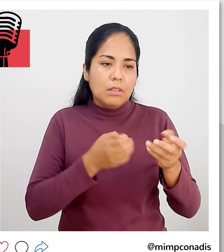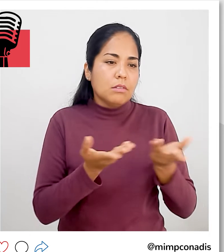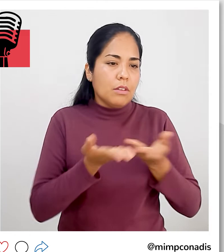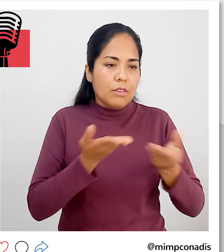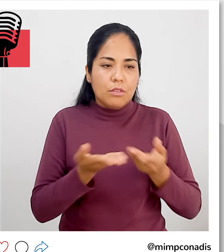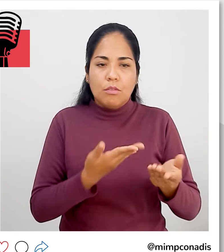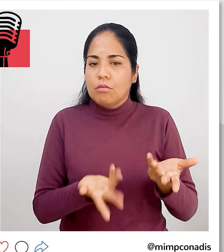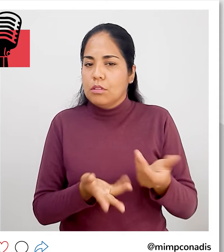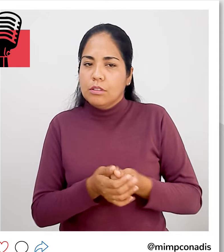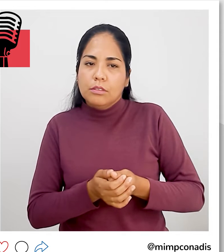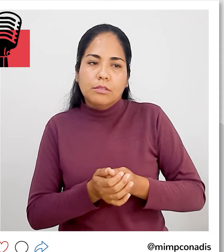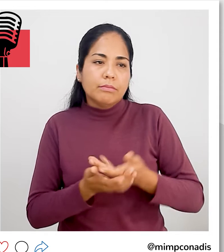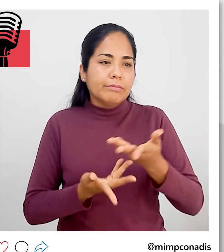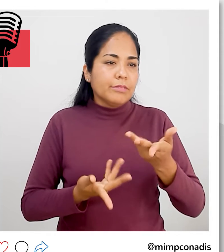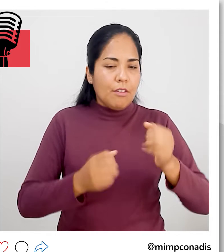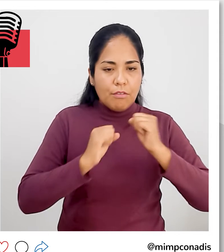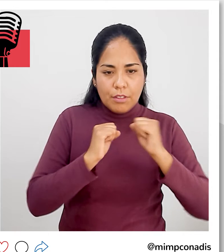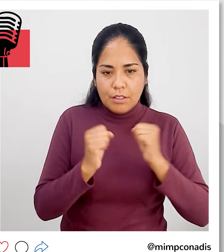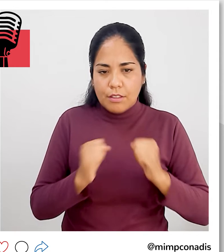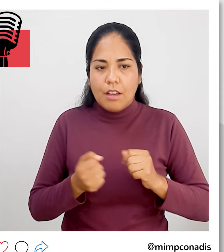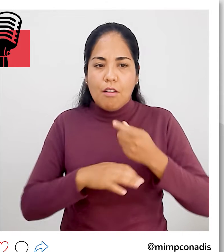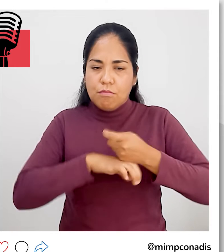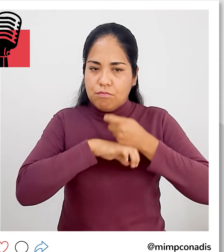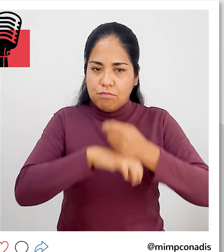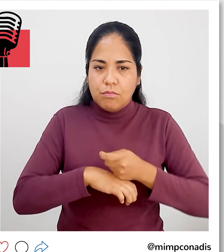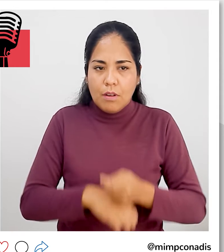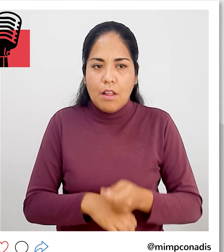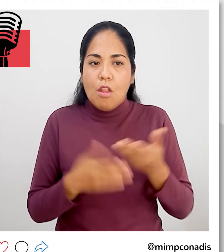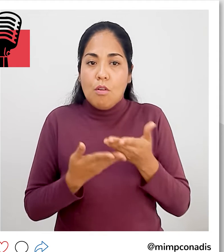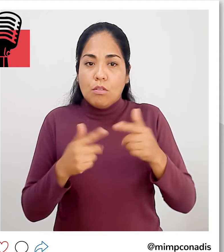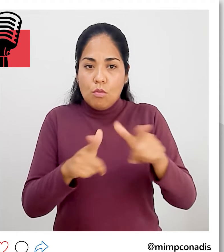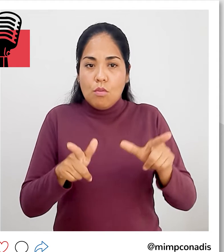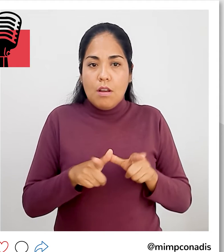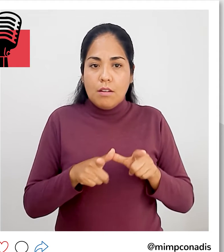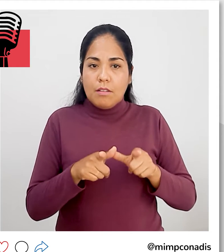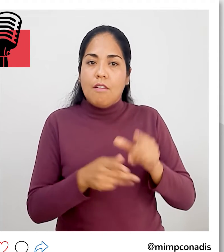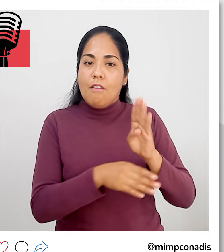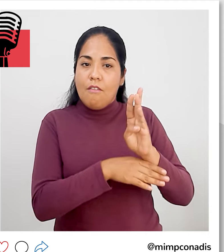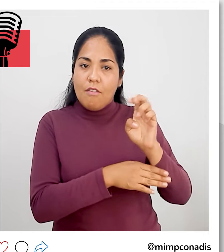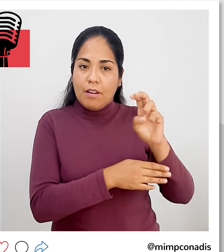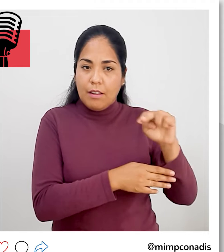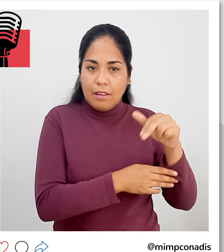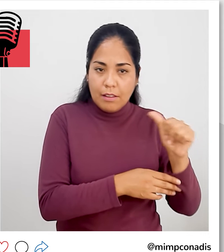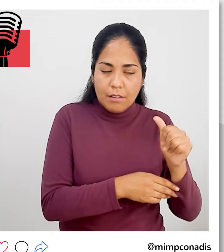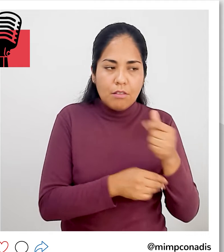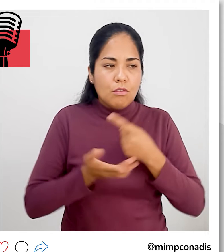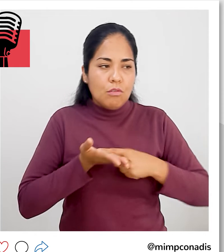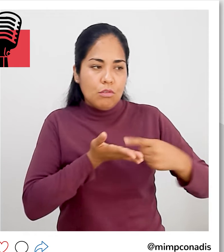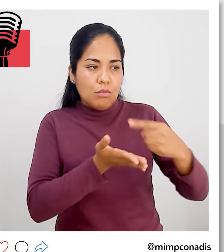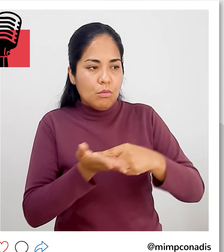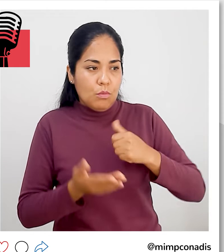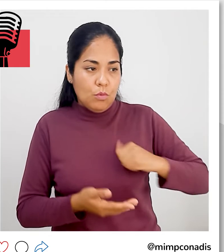Servicio de Medicina, Física y Rehabilitación del Instituto de Salud del Niño de Breña y en coordinación con la